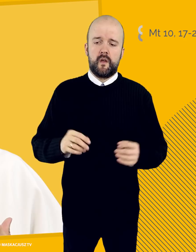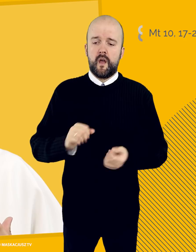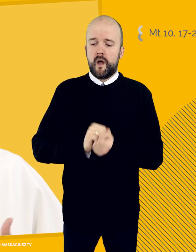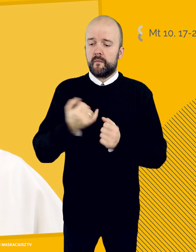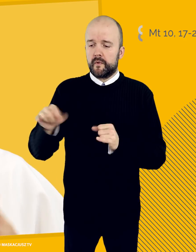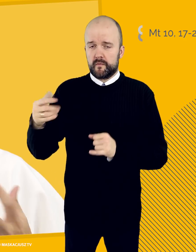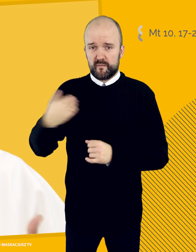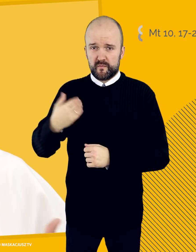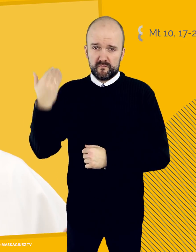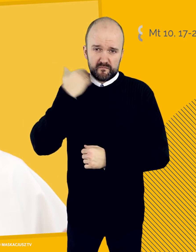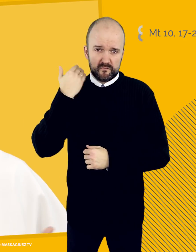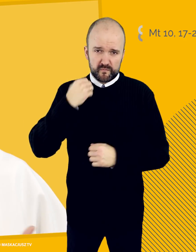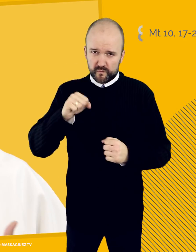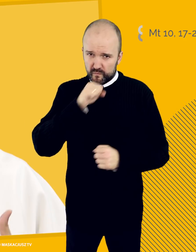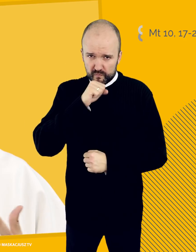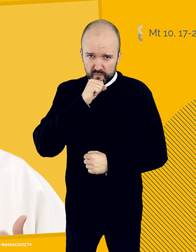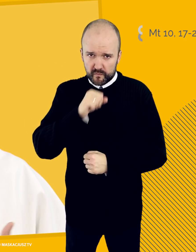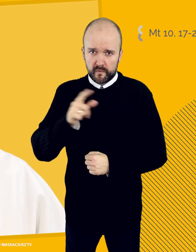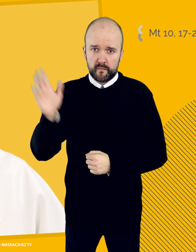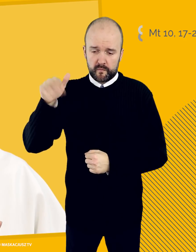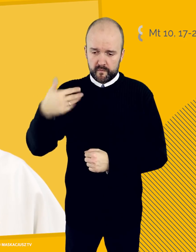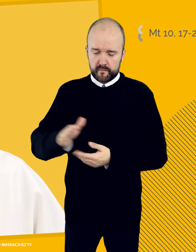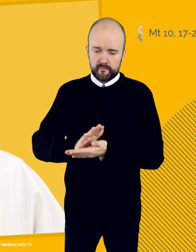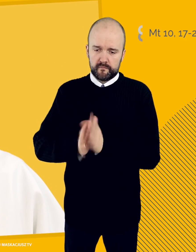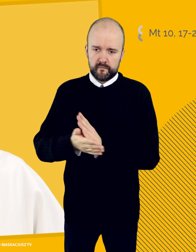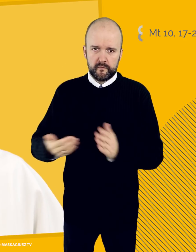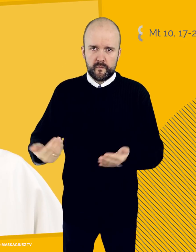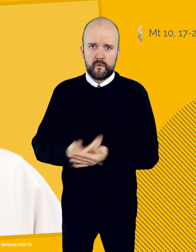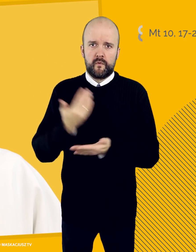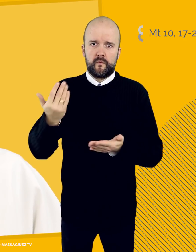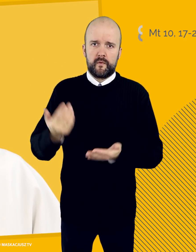alkoholowej i podjął drogę przemiany.